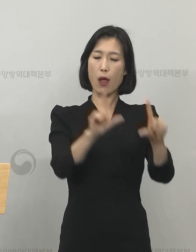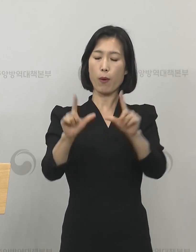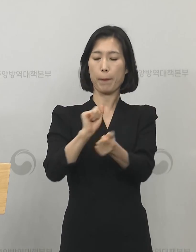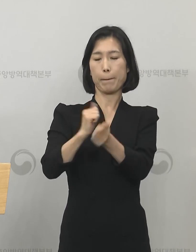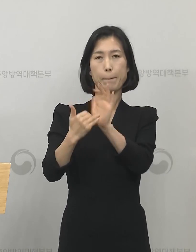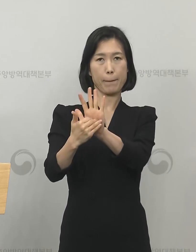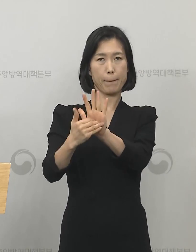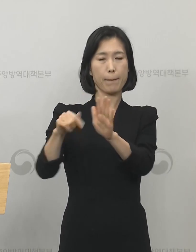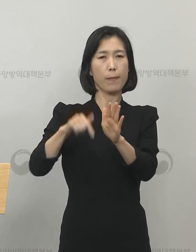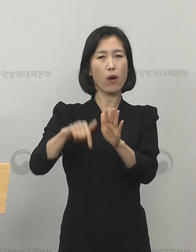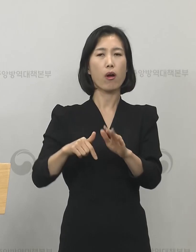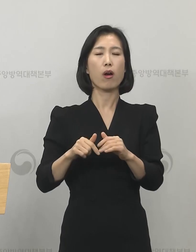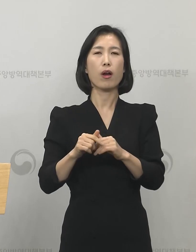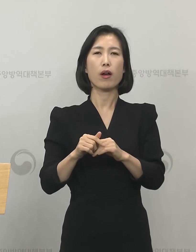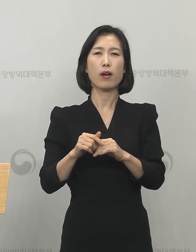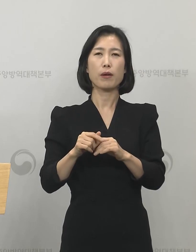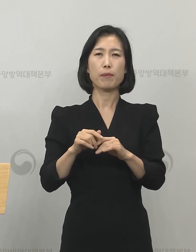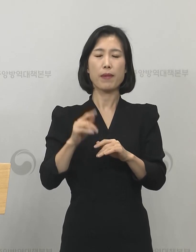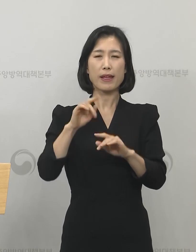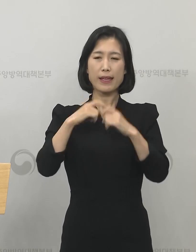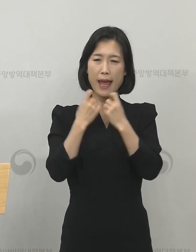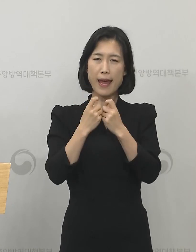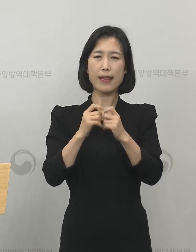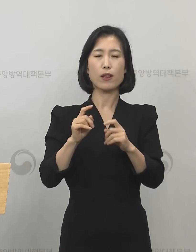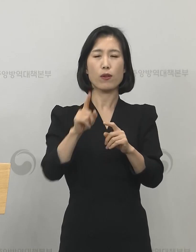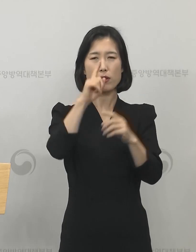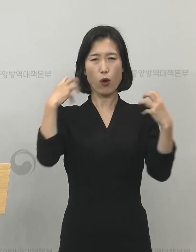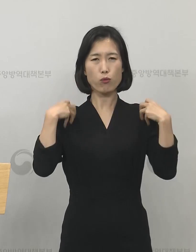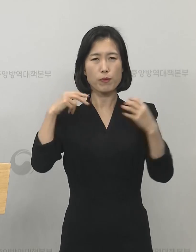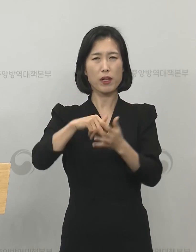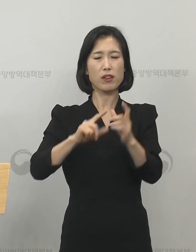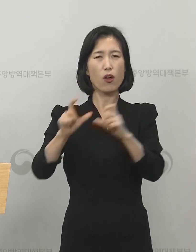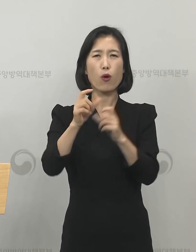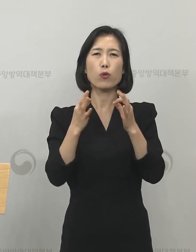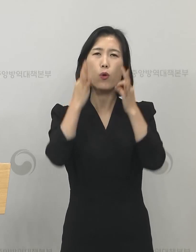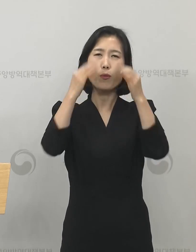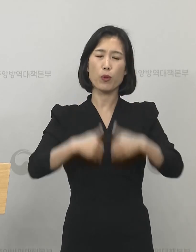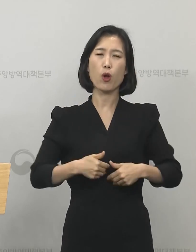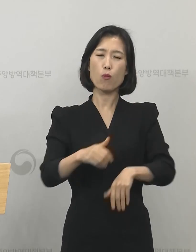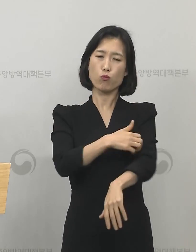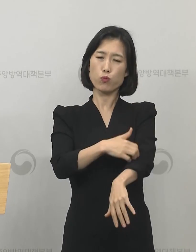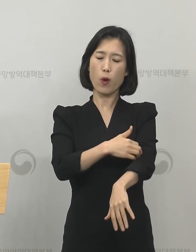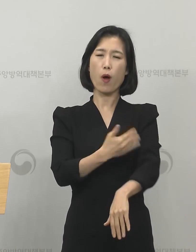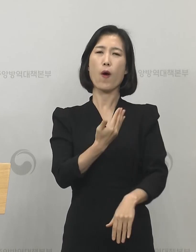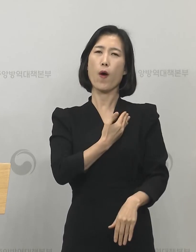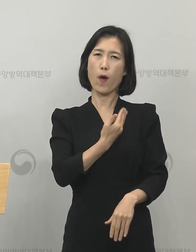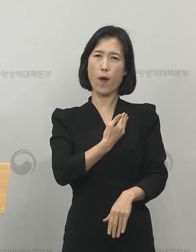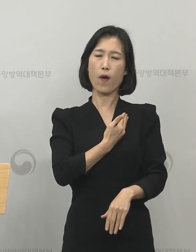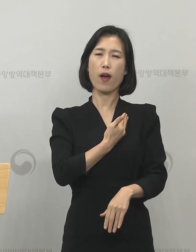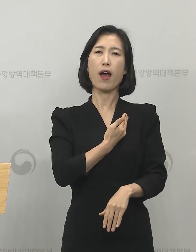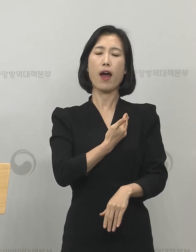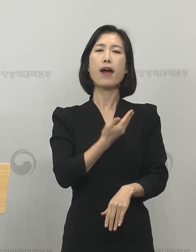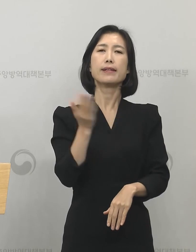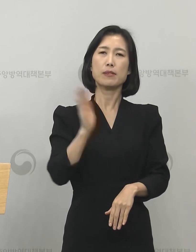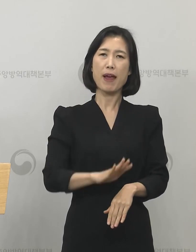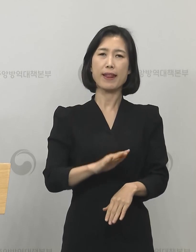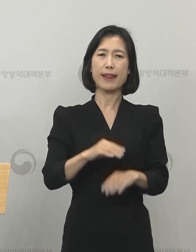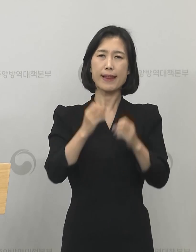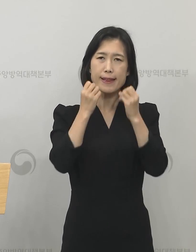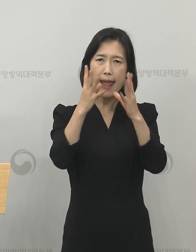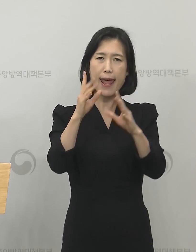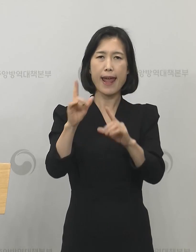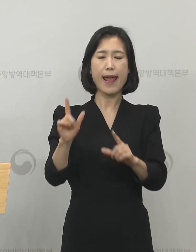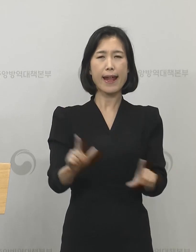개인과 사회에 추가적인 노력이 필요하고 불편도 감수해야 하는 새로운 일상을 받아들일 수